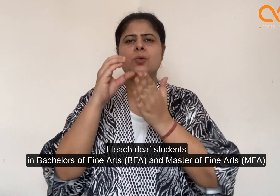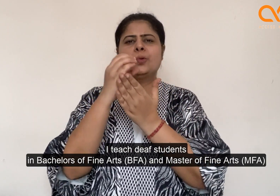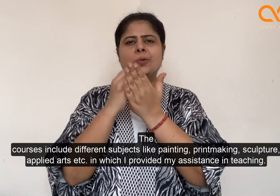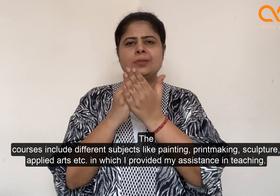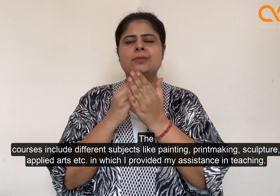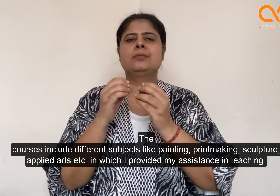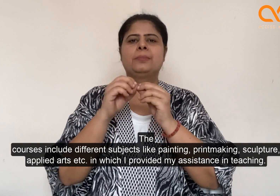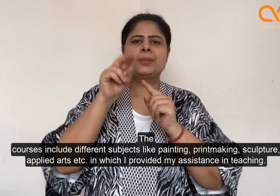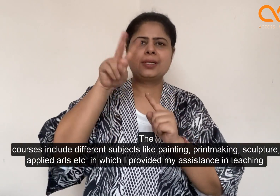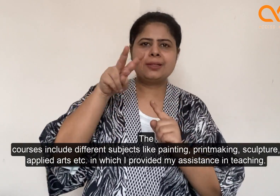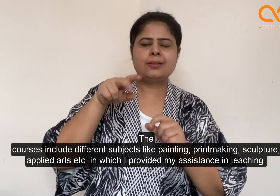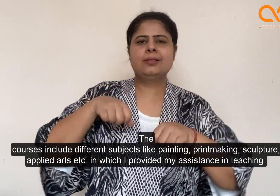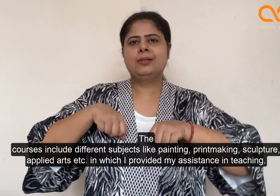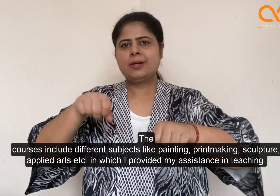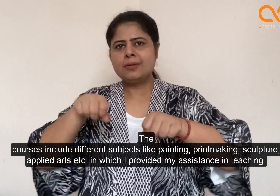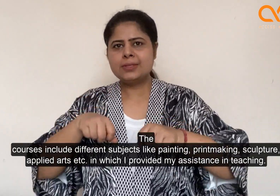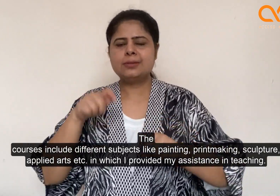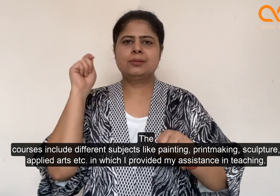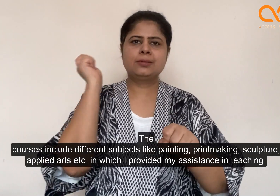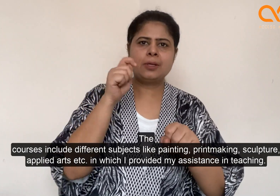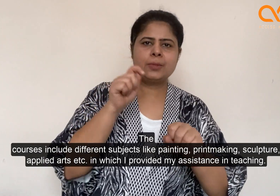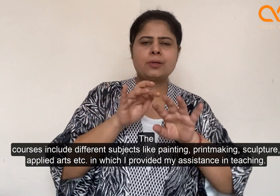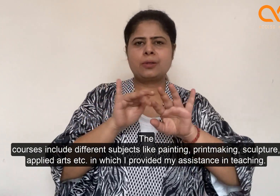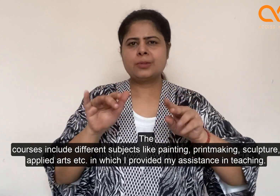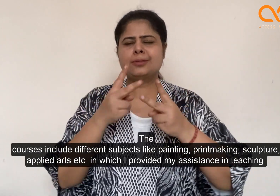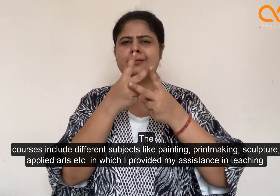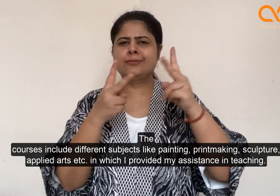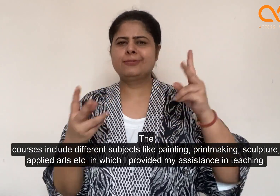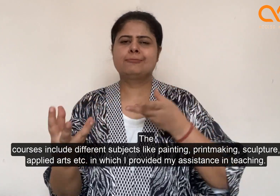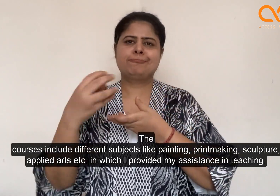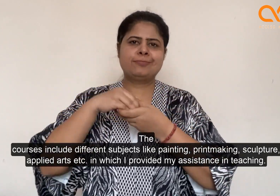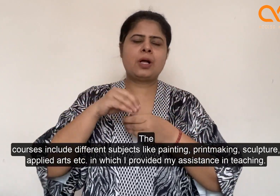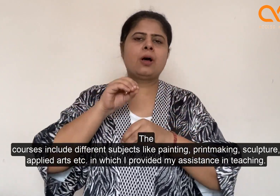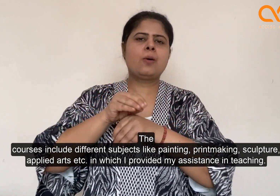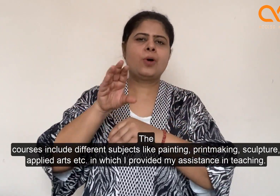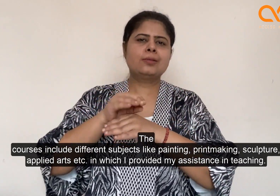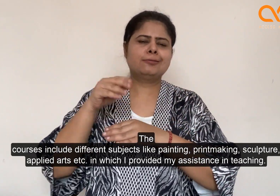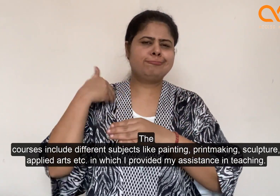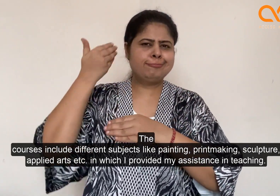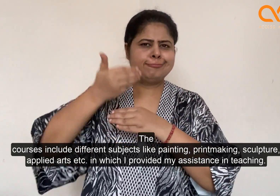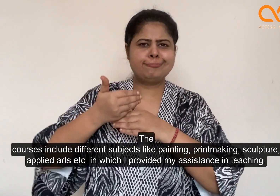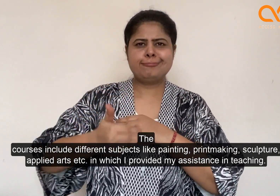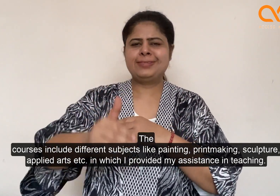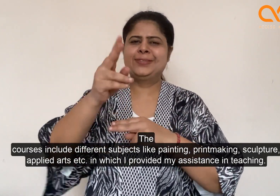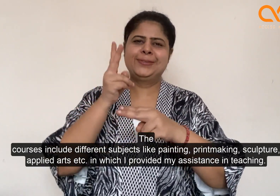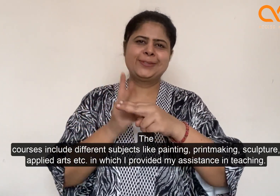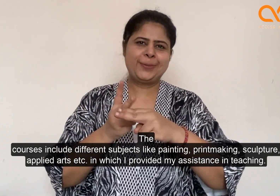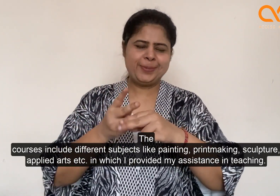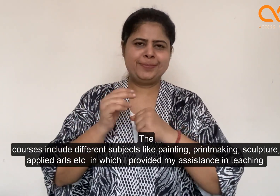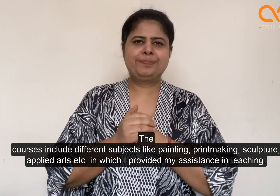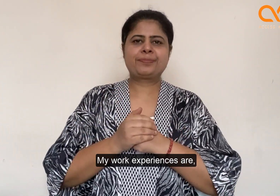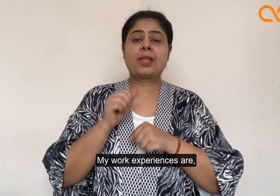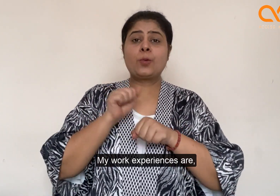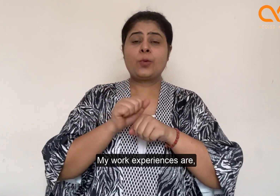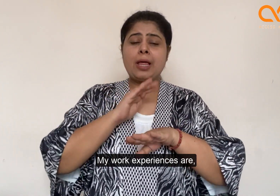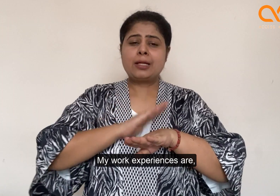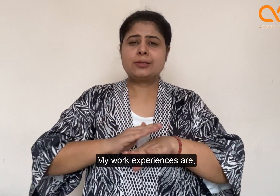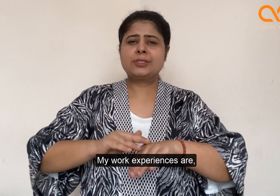MFA के बदर विद्यातियों को सिक्षन देती हूँ इस कोर्स के अंदर कुछ विशय हैं जैसे पेंटिंग, प्रिंट मेकिंग,